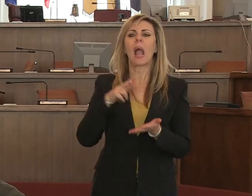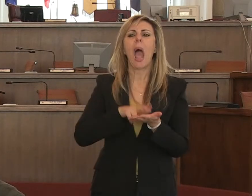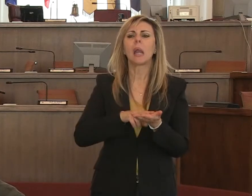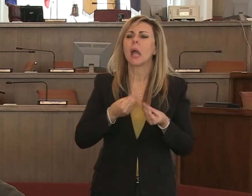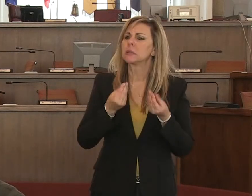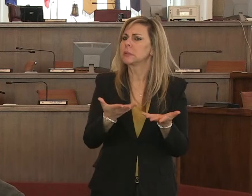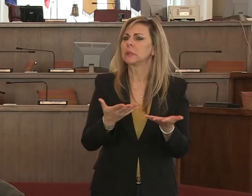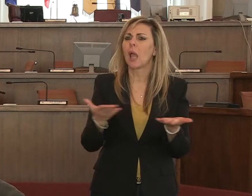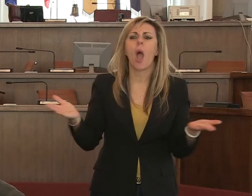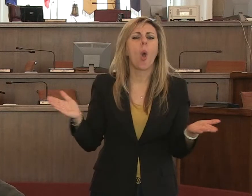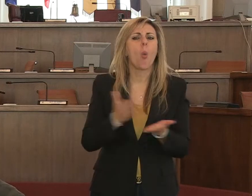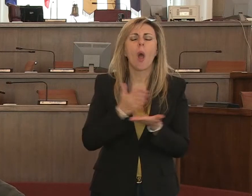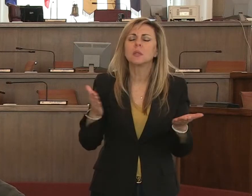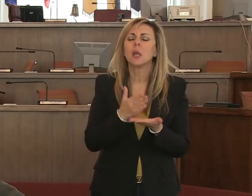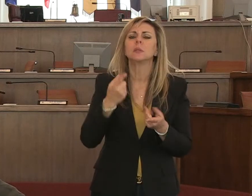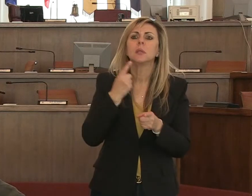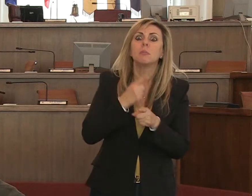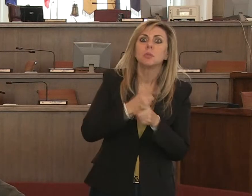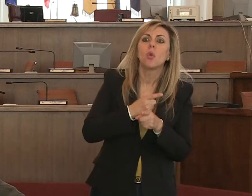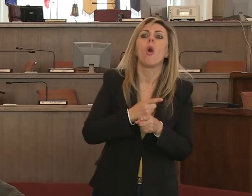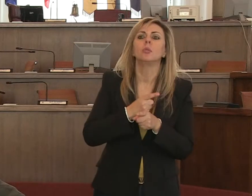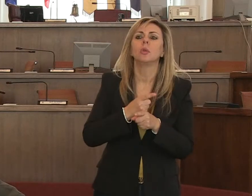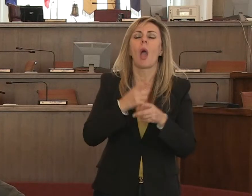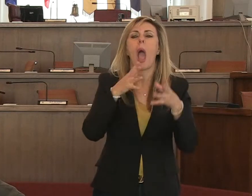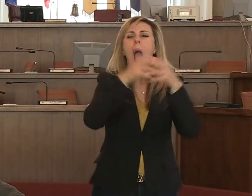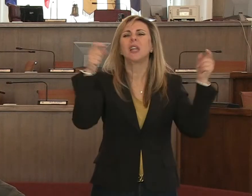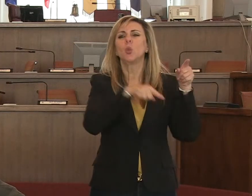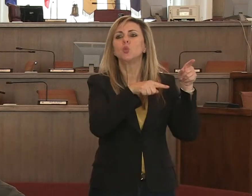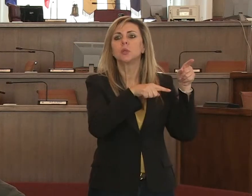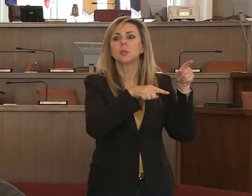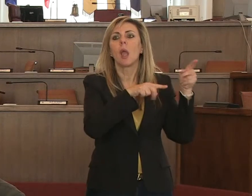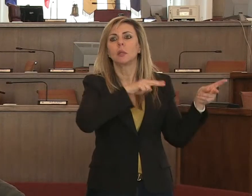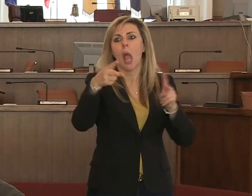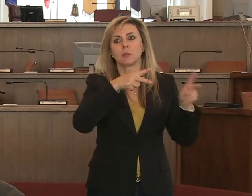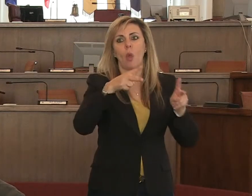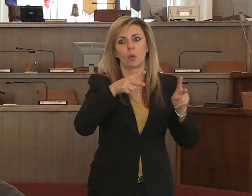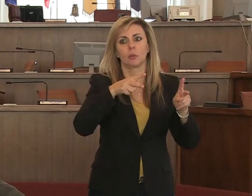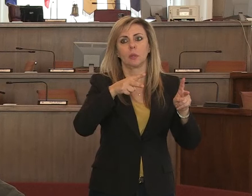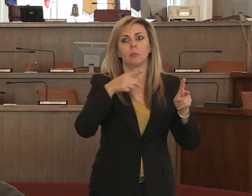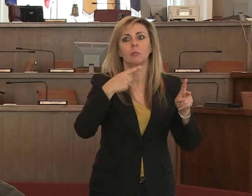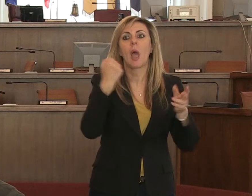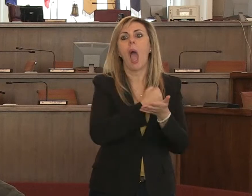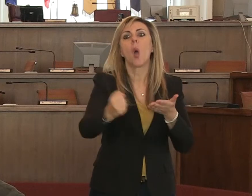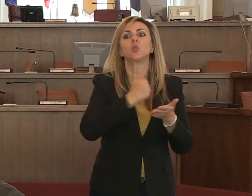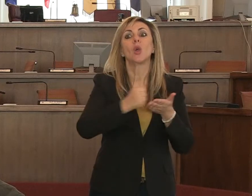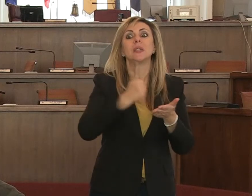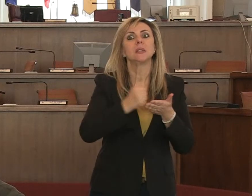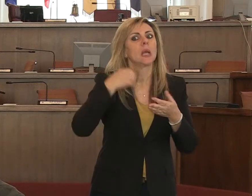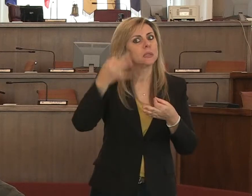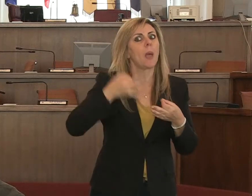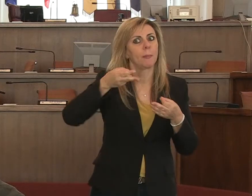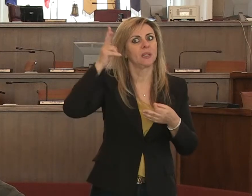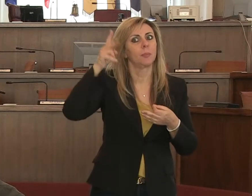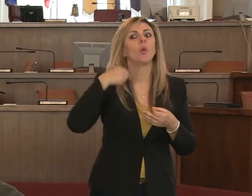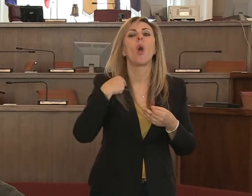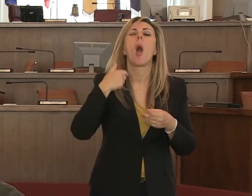le corse verso i grossi agglomerati industriali eh autorizzando eh per di più le aziende ad effettuare